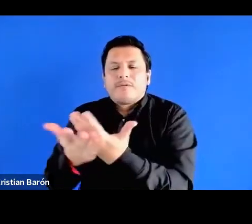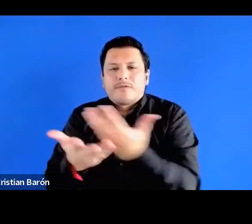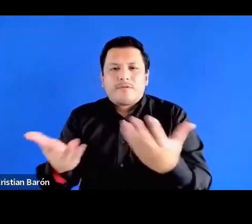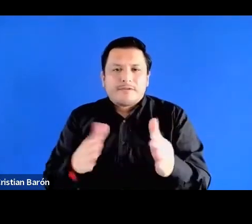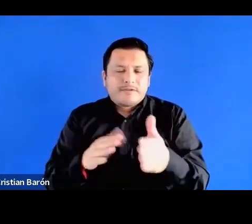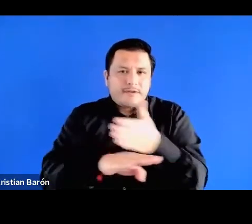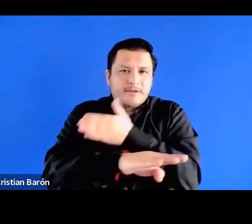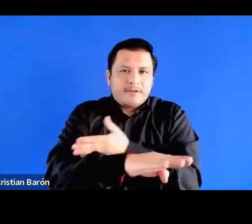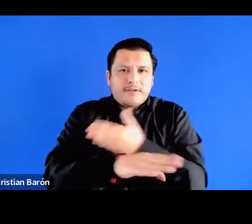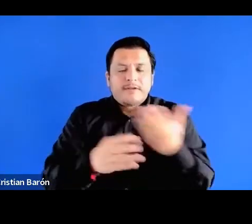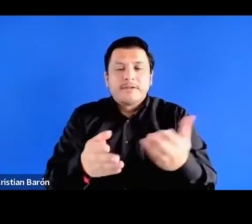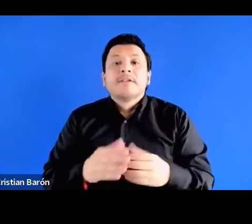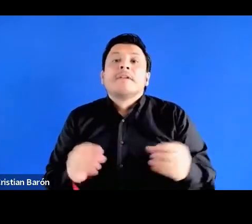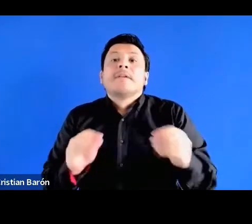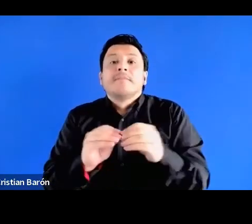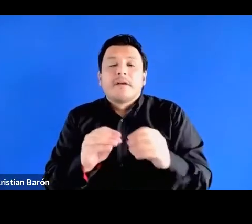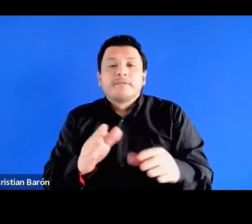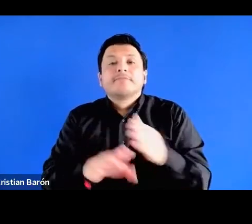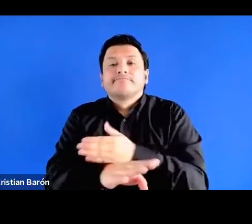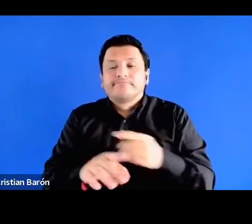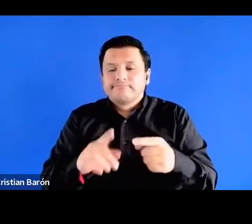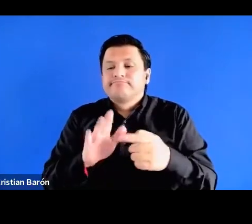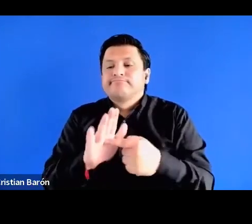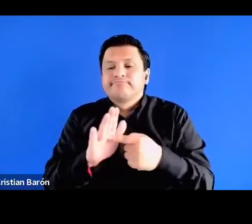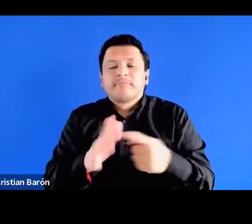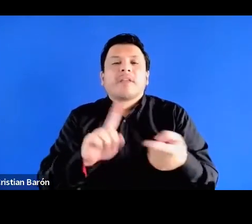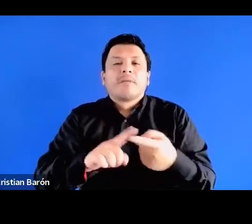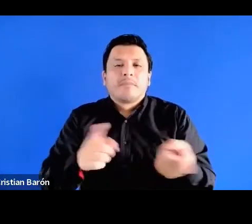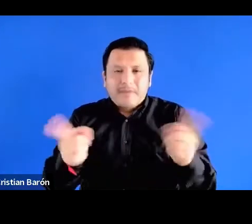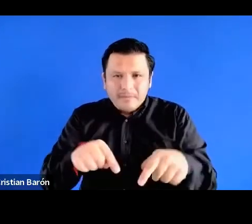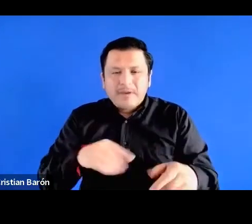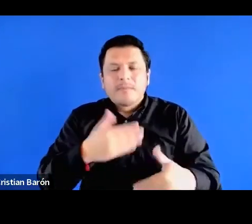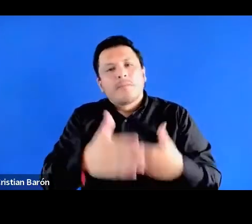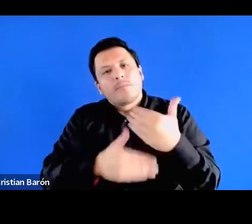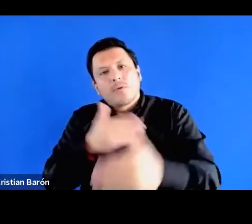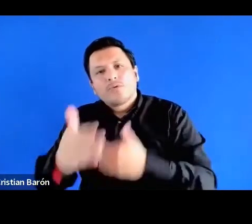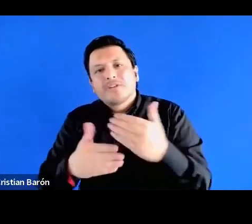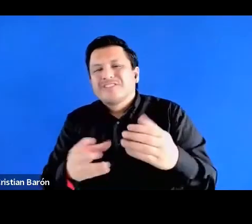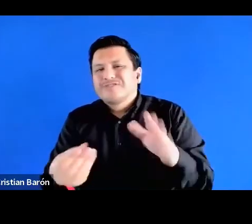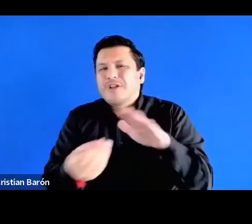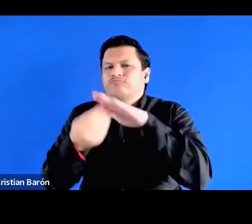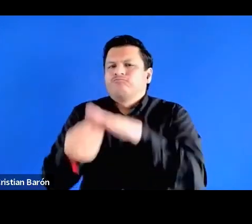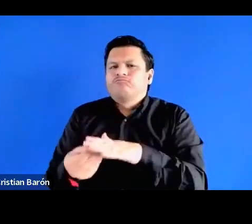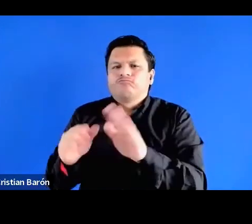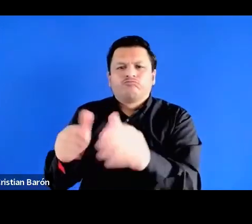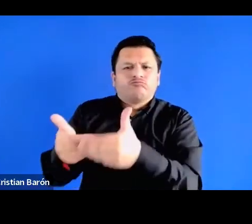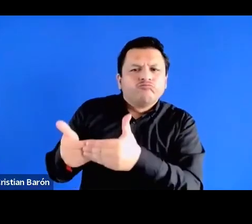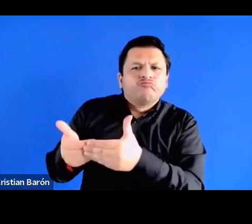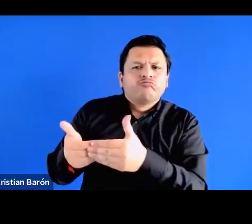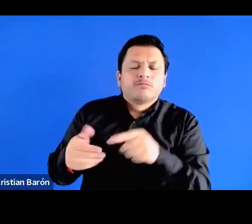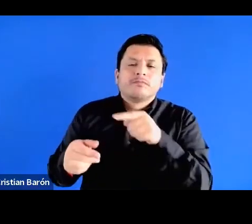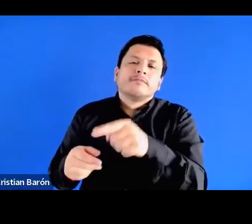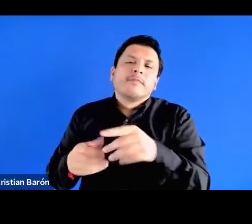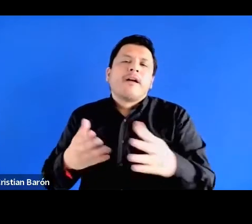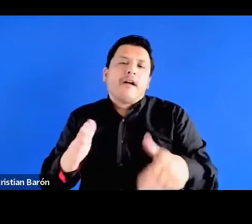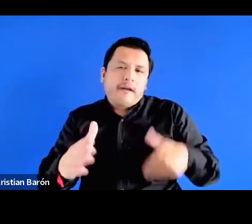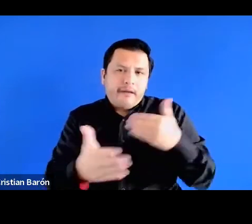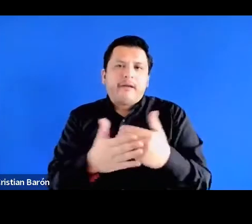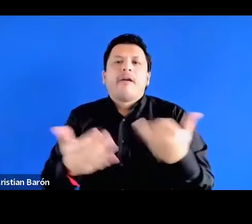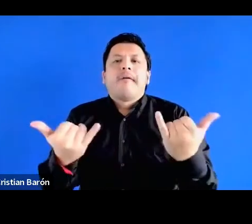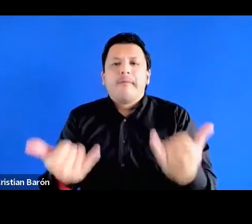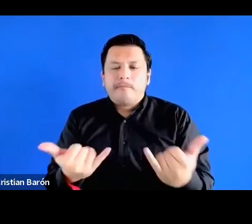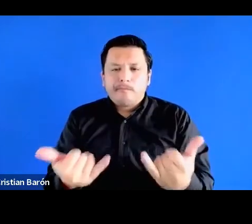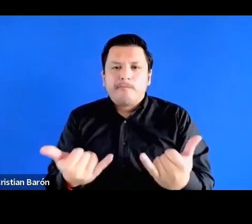y que también ha estado ligada con procesos de represión que eso también lo podemos ver al día de hoy cuando